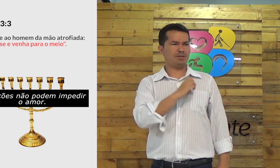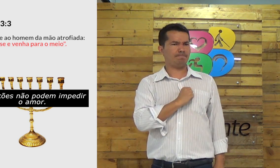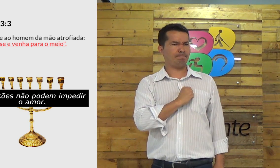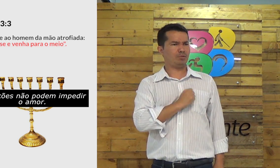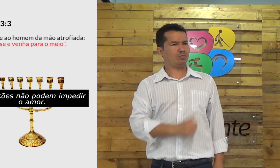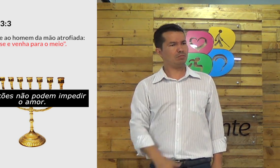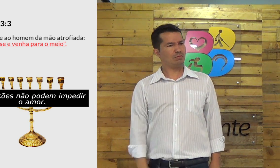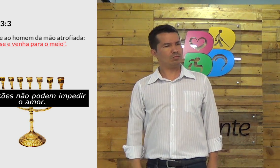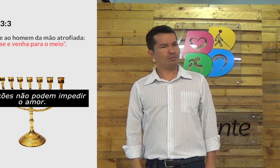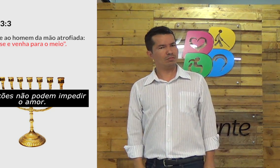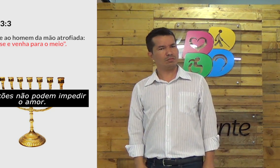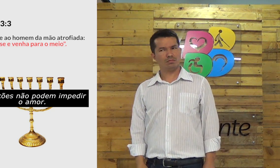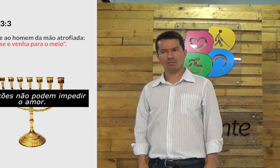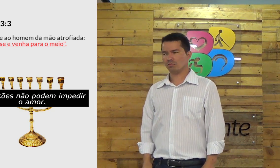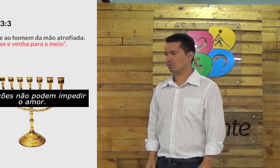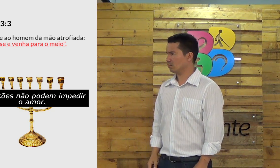atrapalhar o amor de Deus